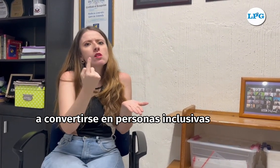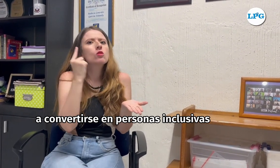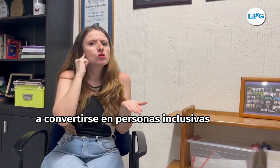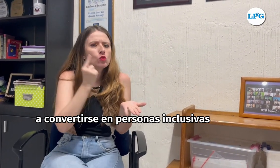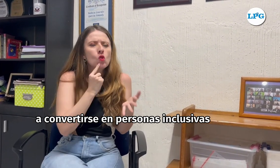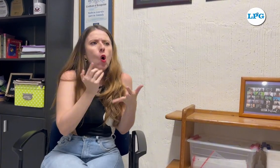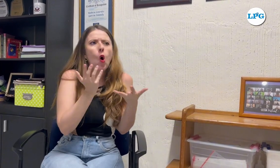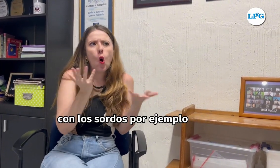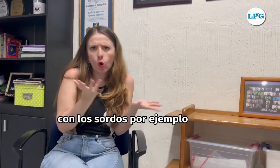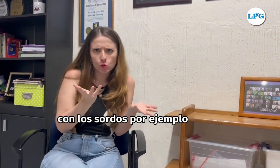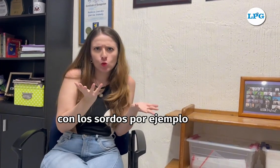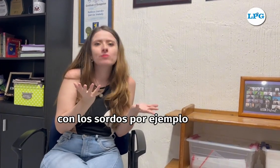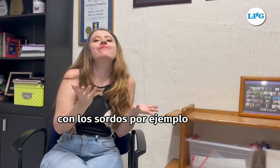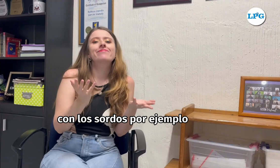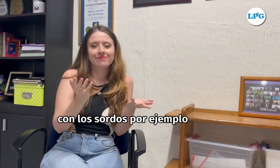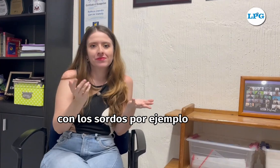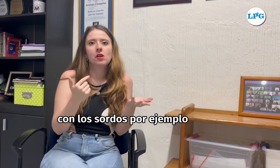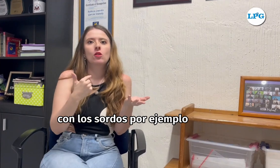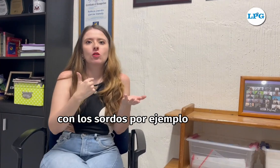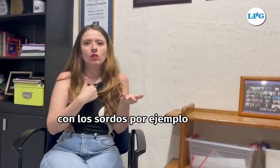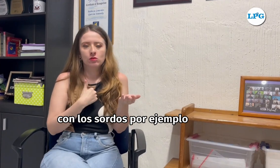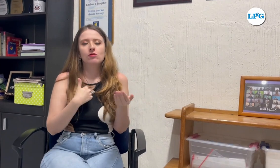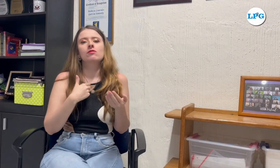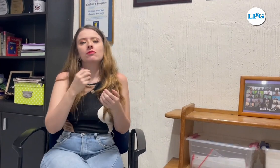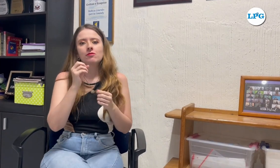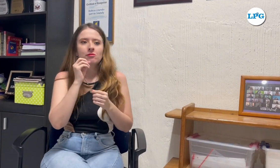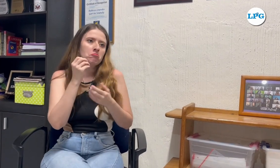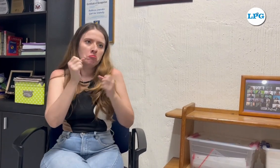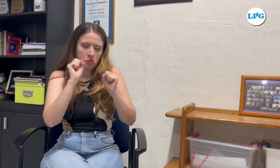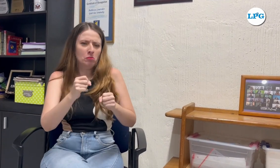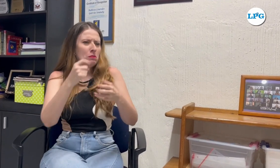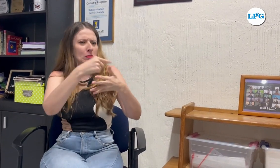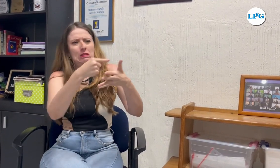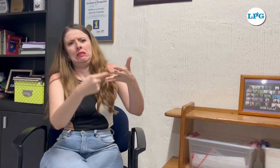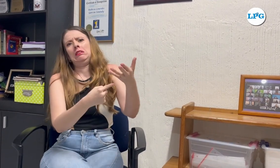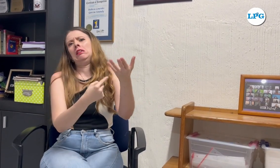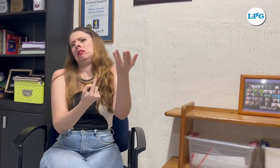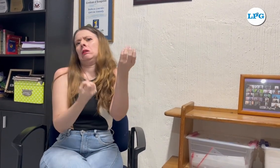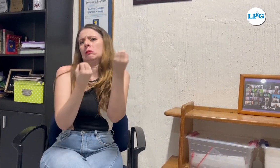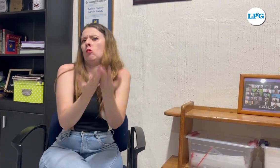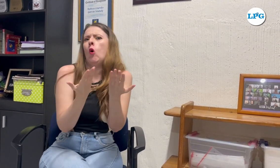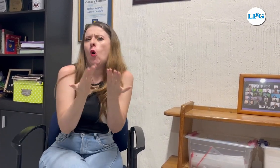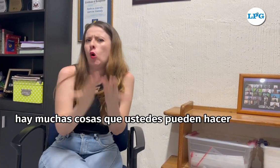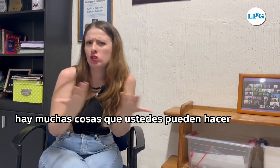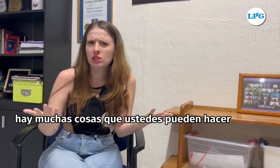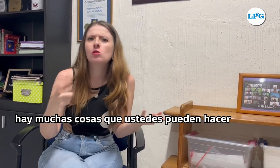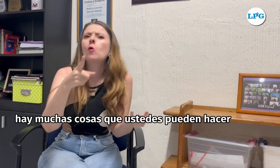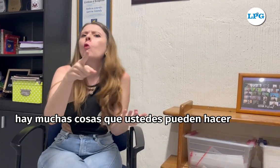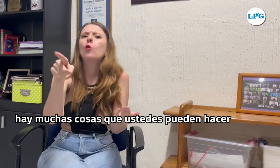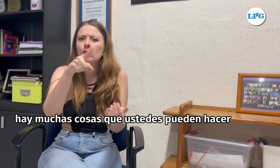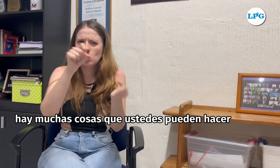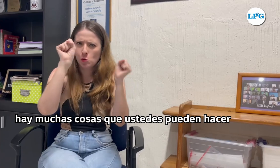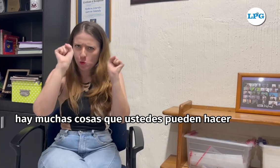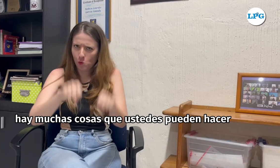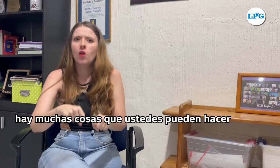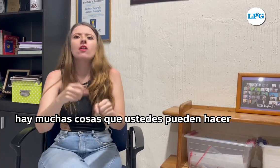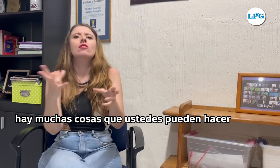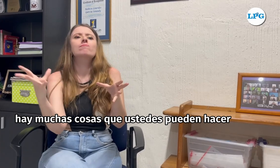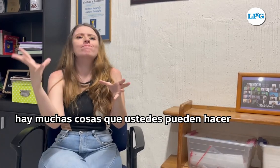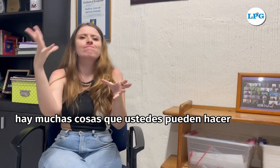custo. Por los sordas, por ejemplo, hay muchas cosas que